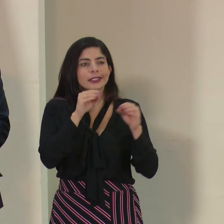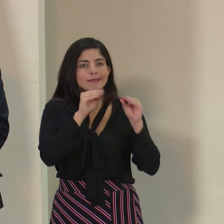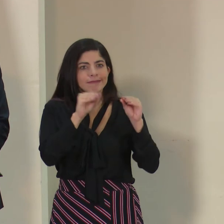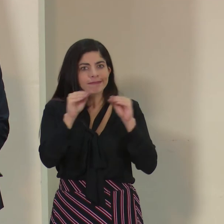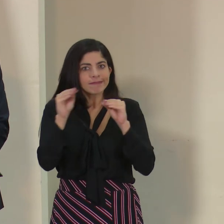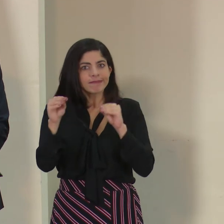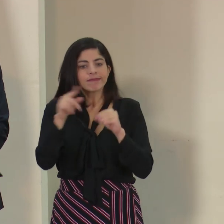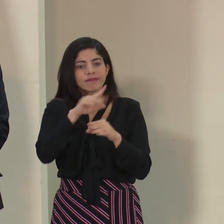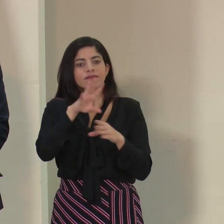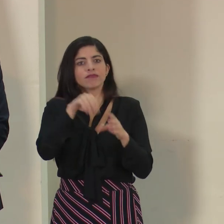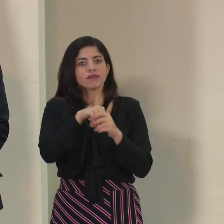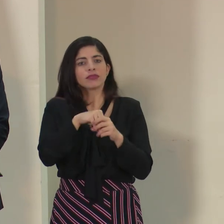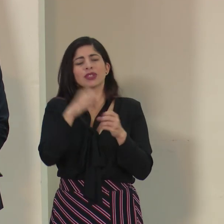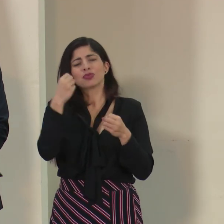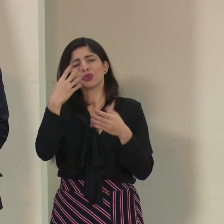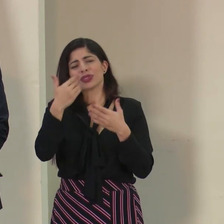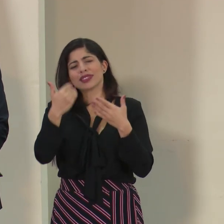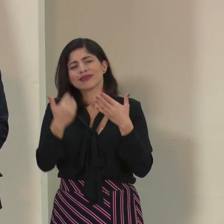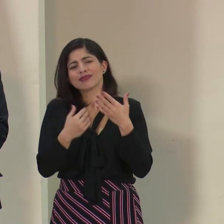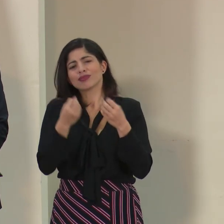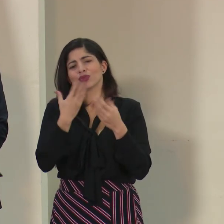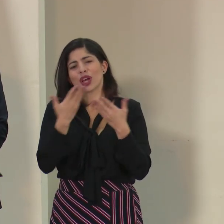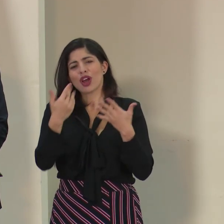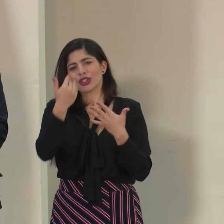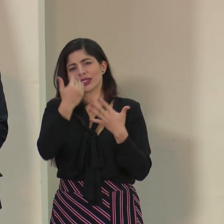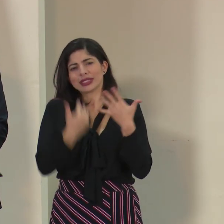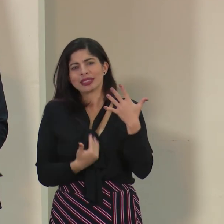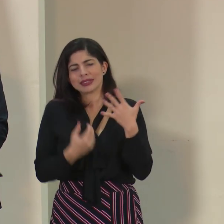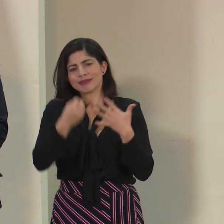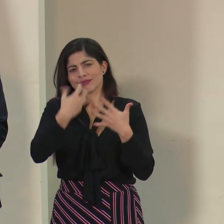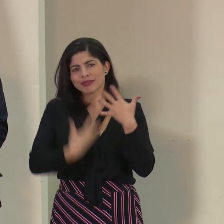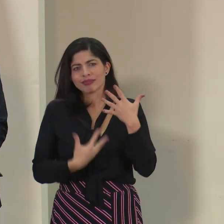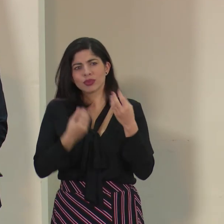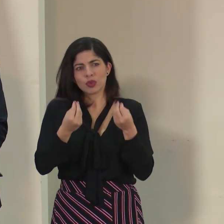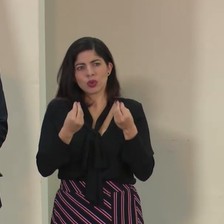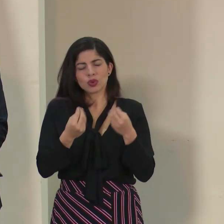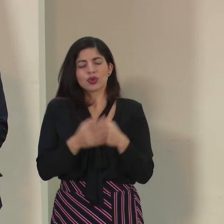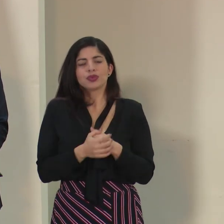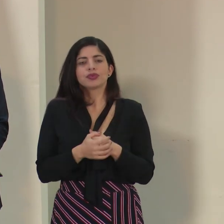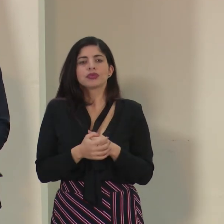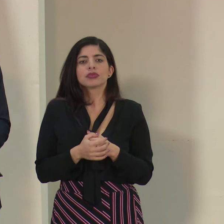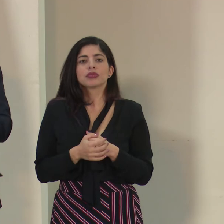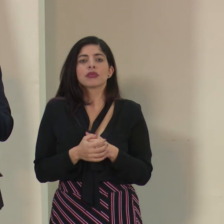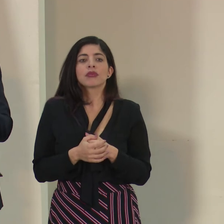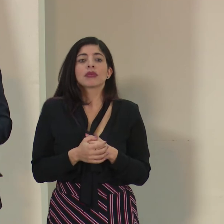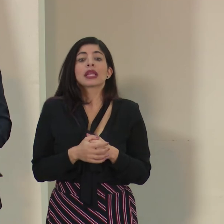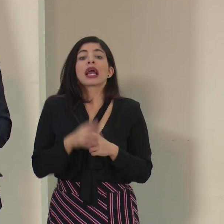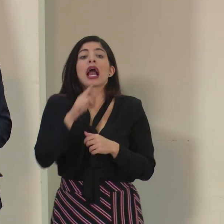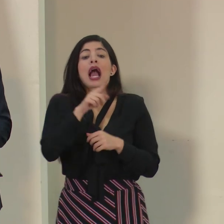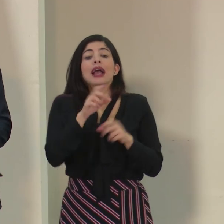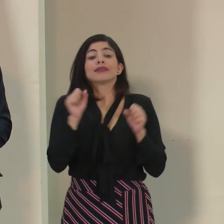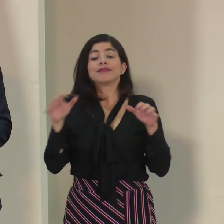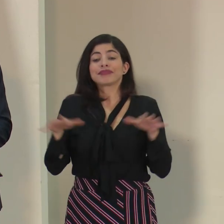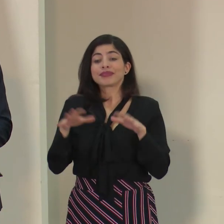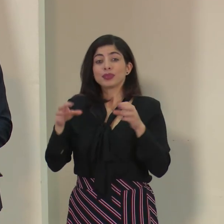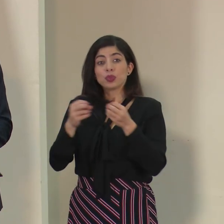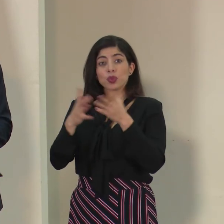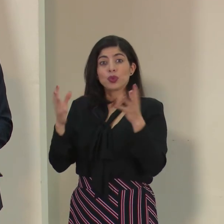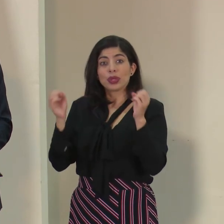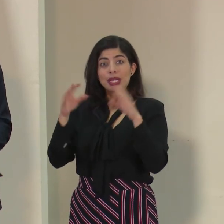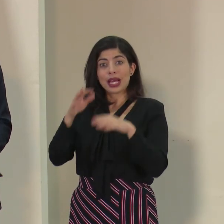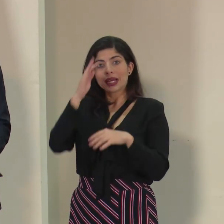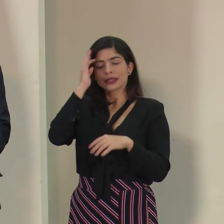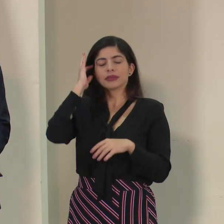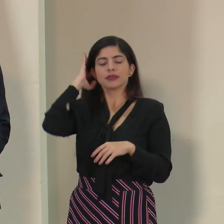también, entre otras cosas. Porque pues contempla en realidad muchas otras cosas. ¿Cuál fue la… a las concentraciones masivas? Usted decía,